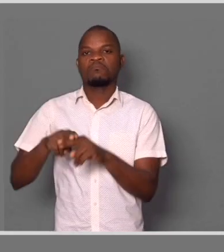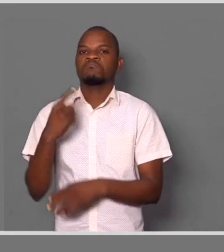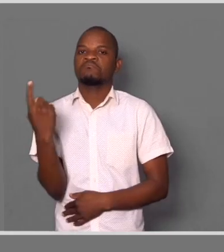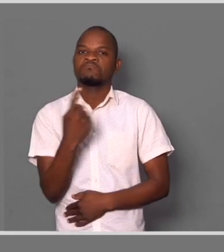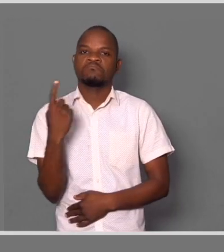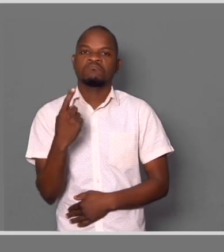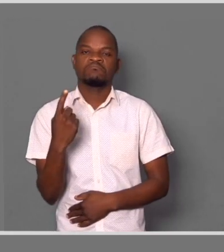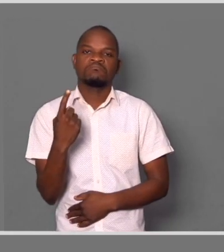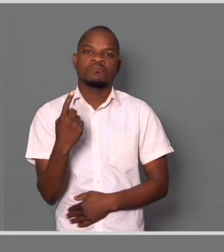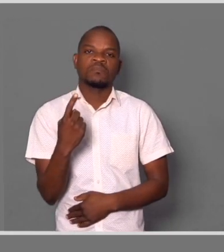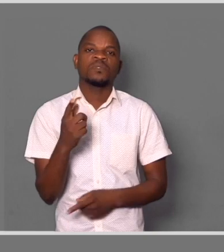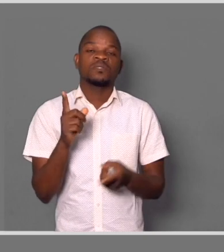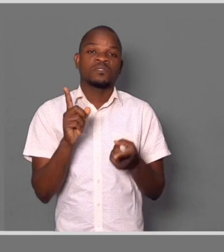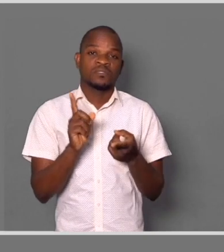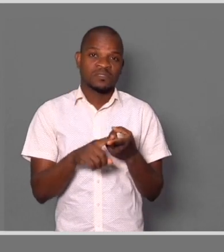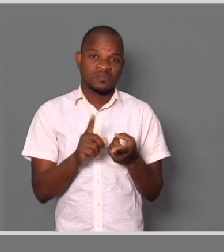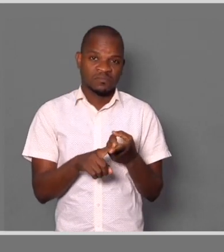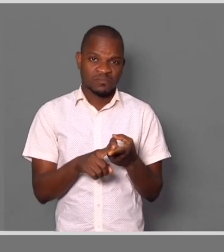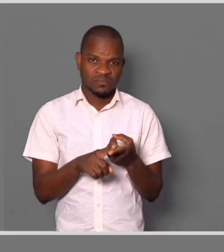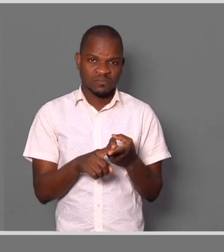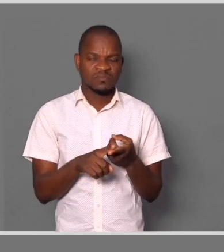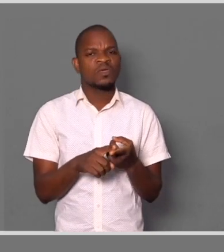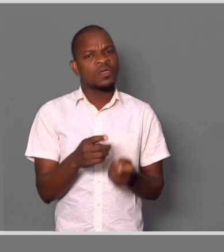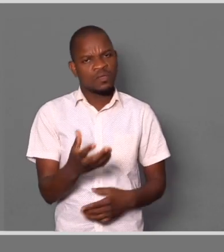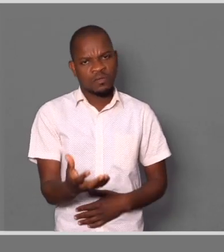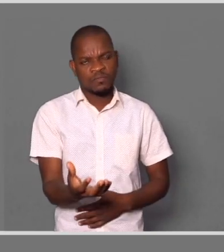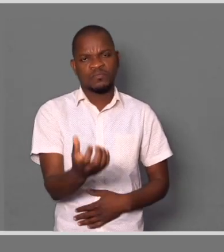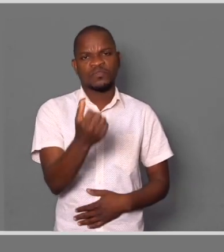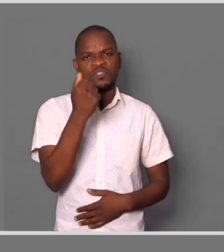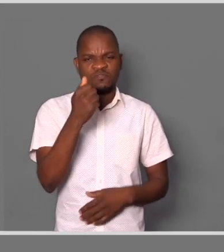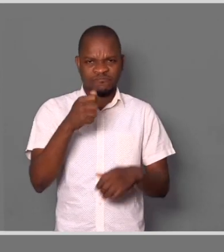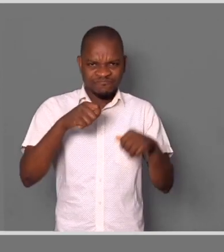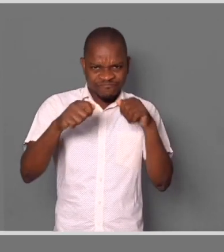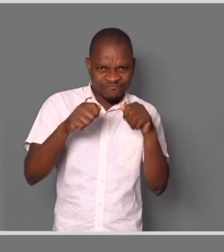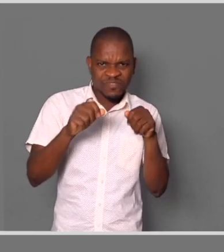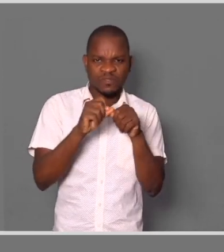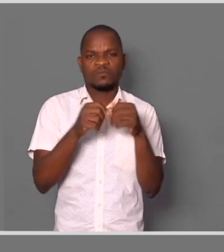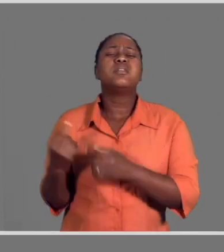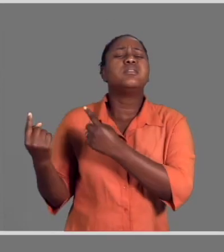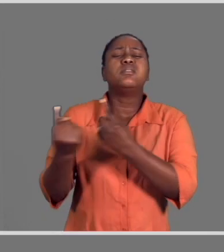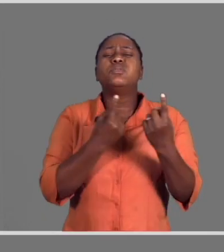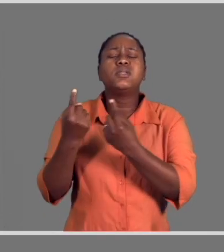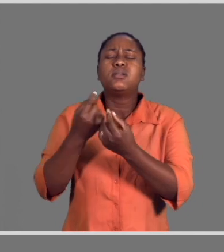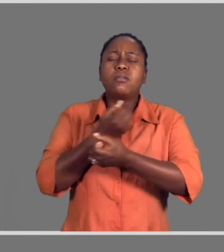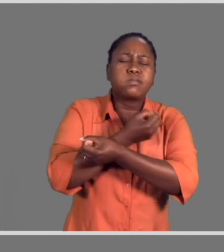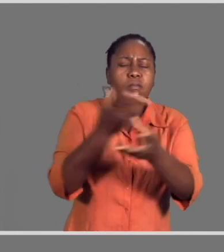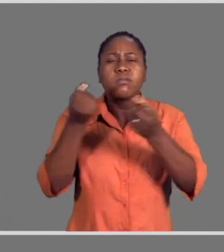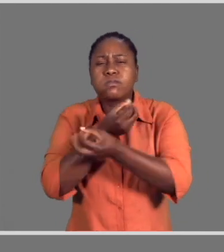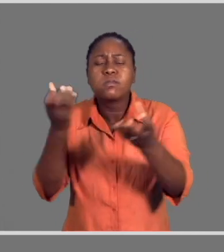Porque é a hora das outras brincarem. Quando é perfeitamente possível ajustar os jogos. Como solução, apela-se ao